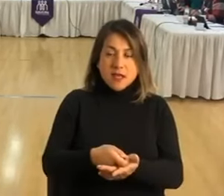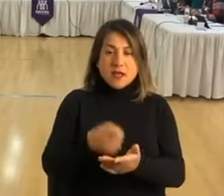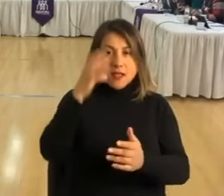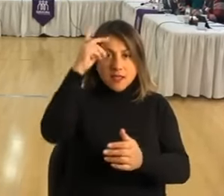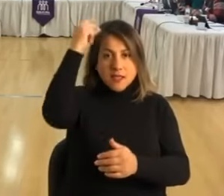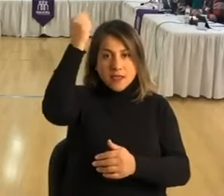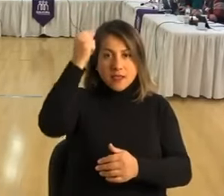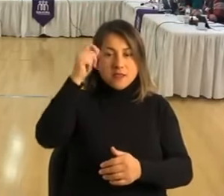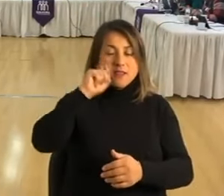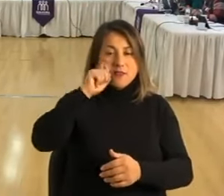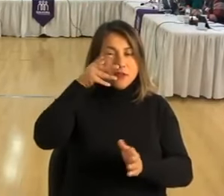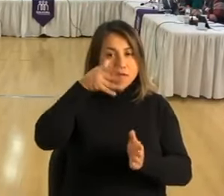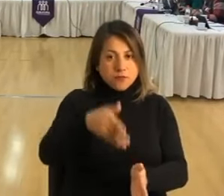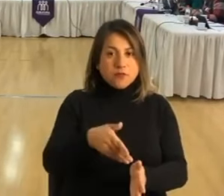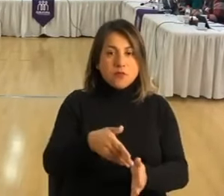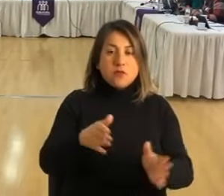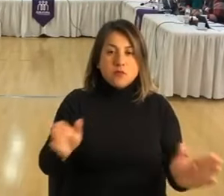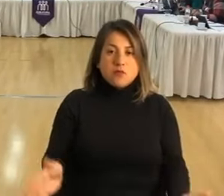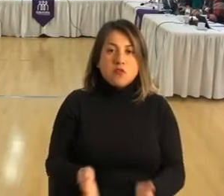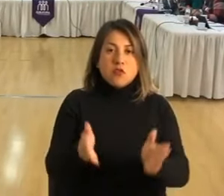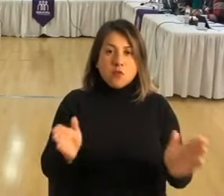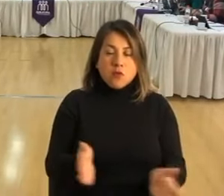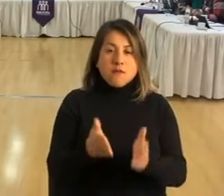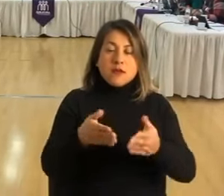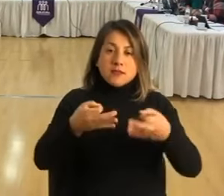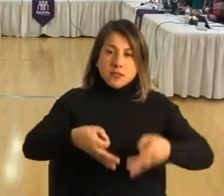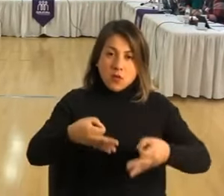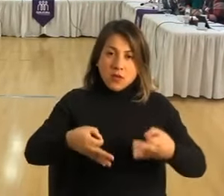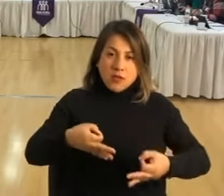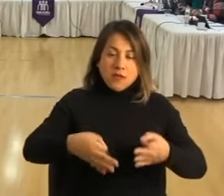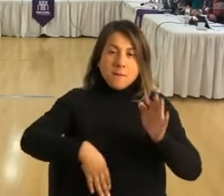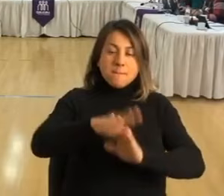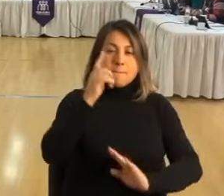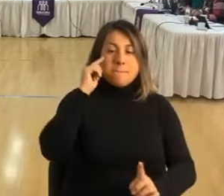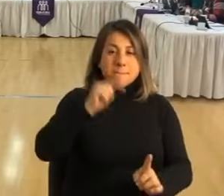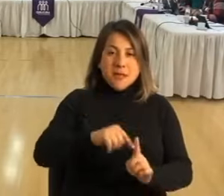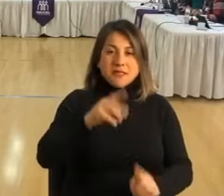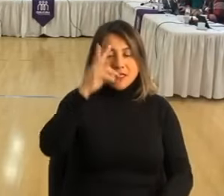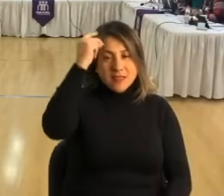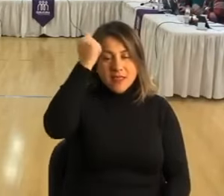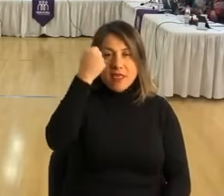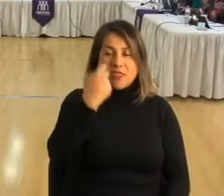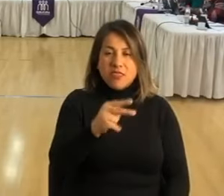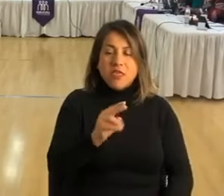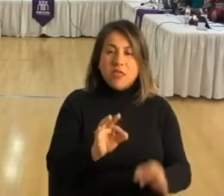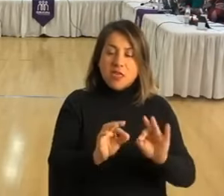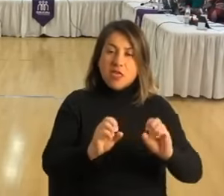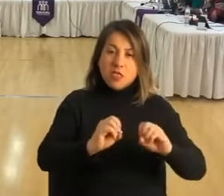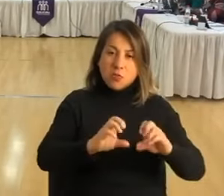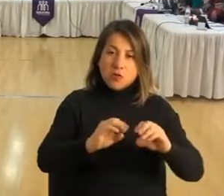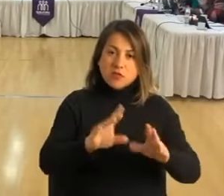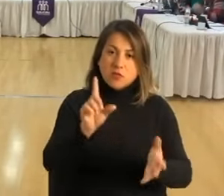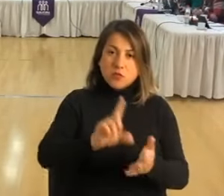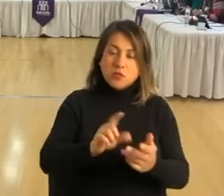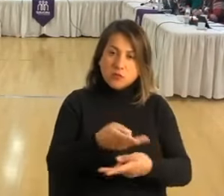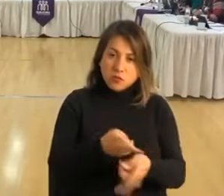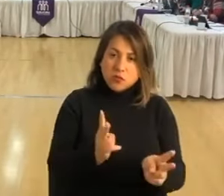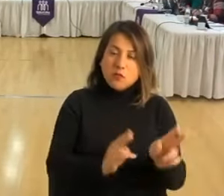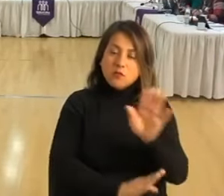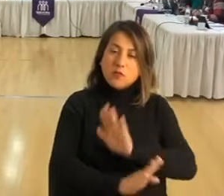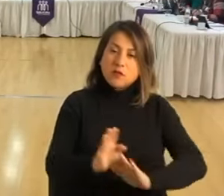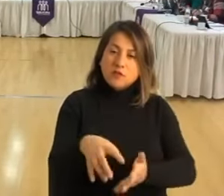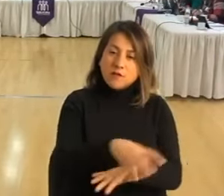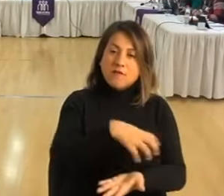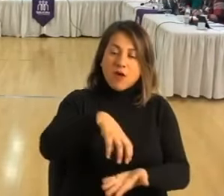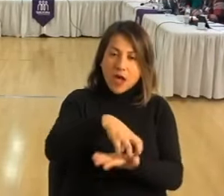de carácter local que promuevan la seguridad, particularmente con iniciativas de ocupación de espacios públicos, protección